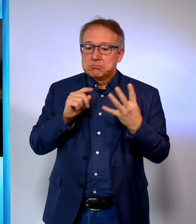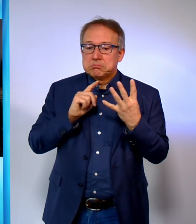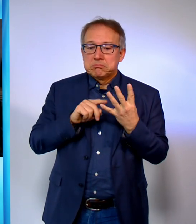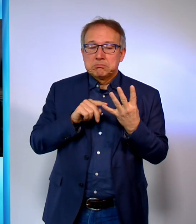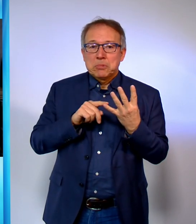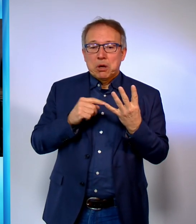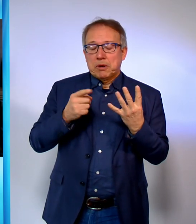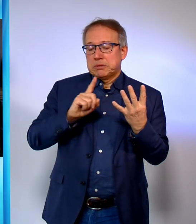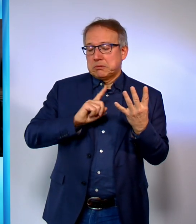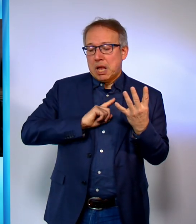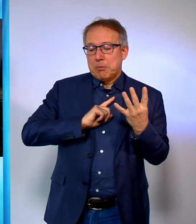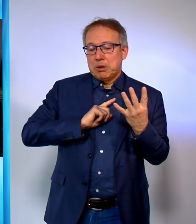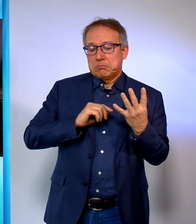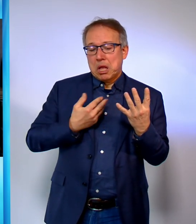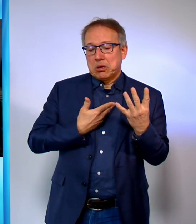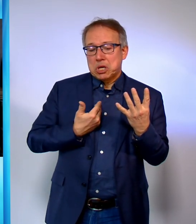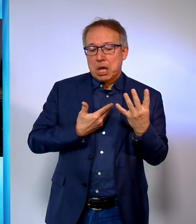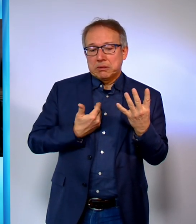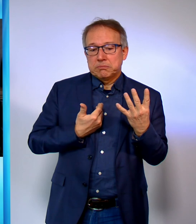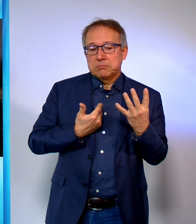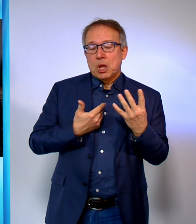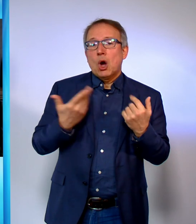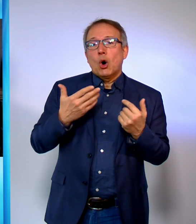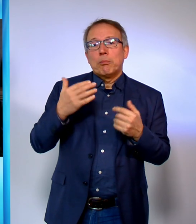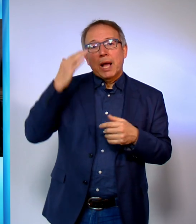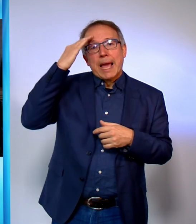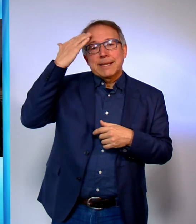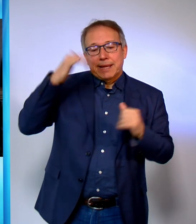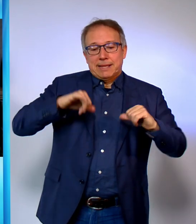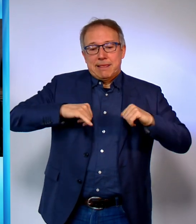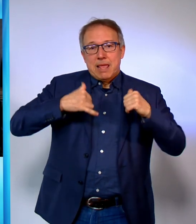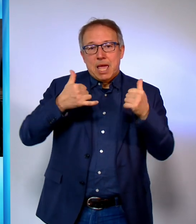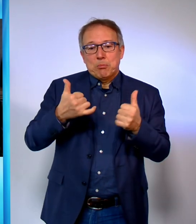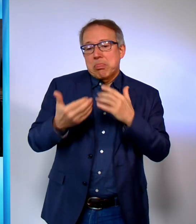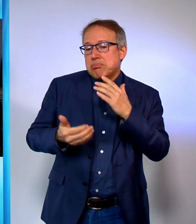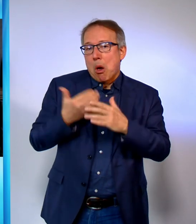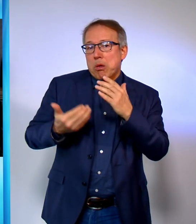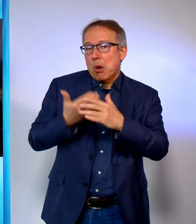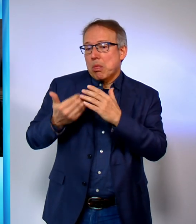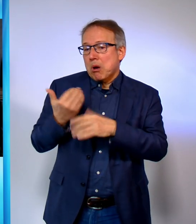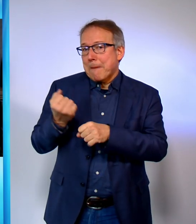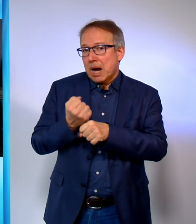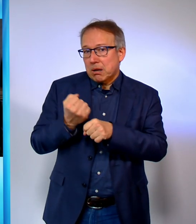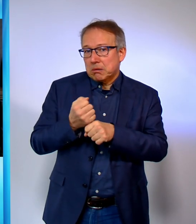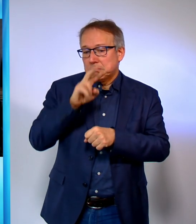Welche Vorsätze fasse ich für mich persönlich, um mein geistliches Leben zu erneuern?